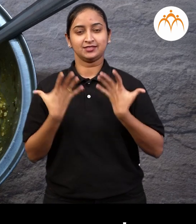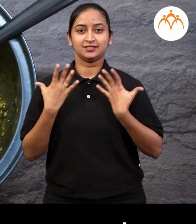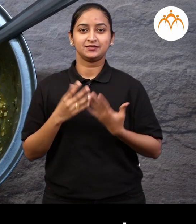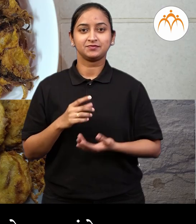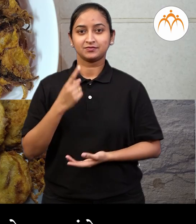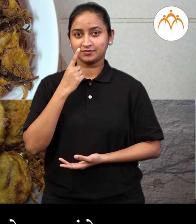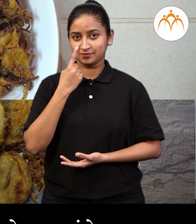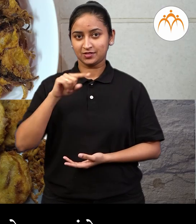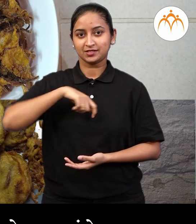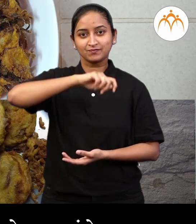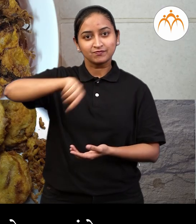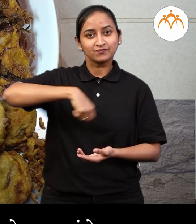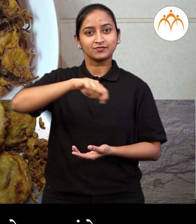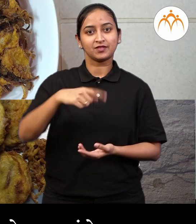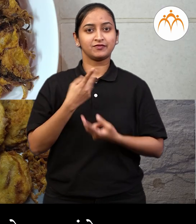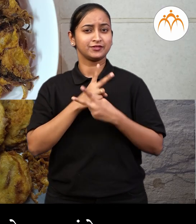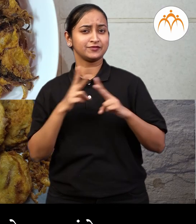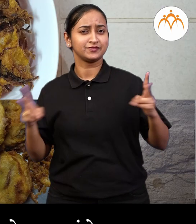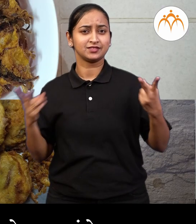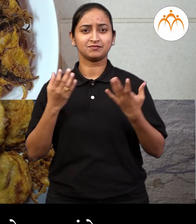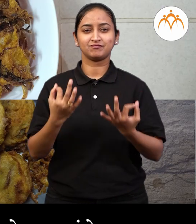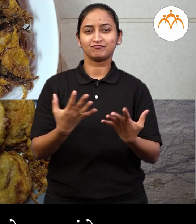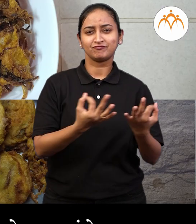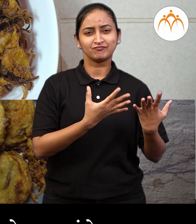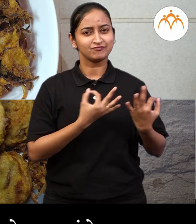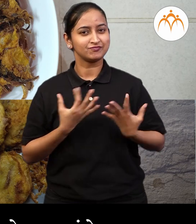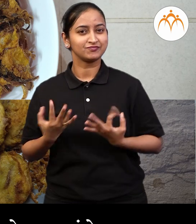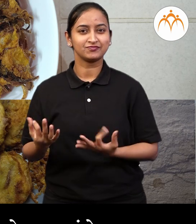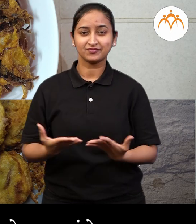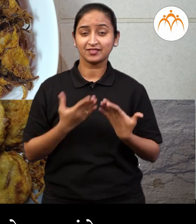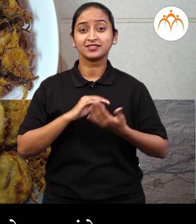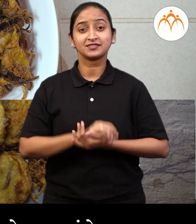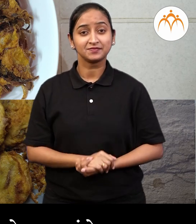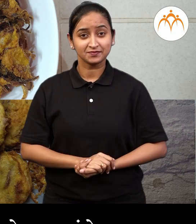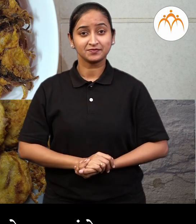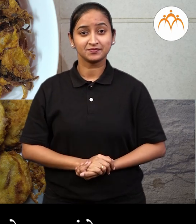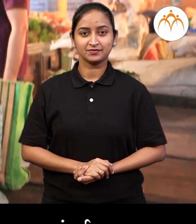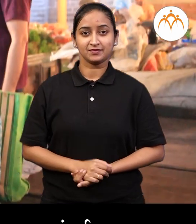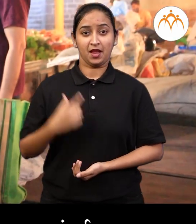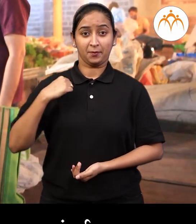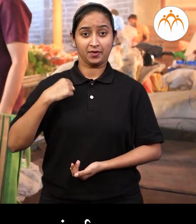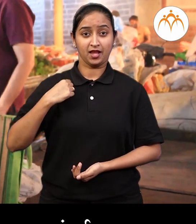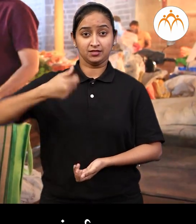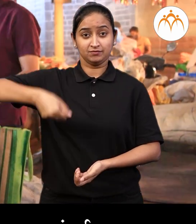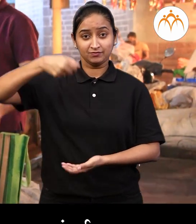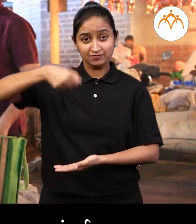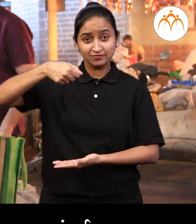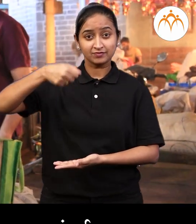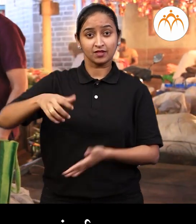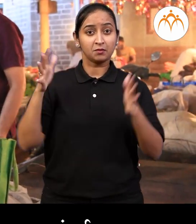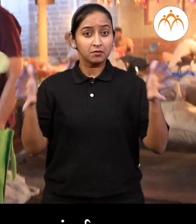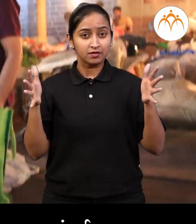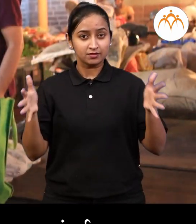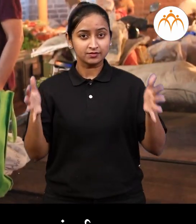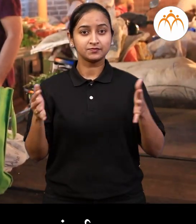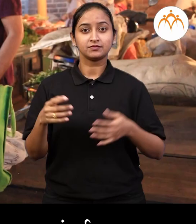आहाँआँआई आसे मस्त मस्त पदार्थ करते भाजानचे मोठ्या कापडी